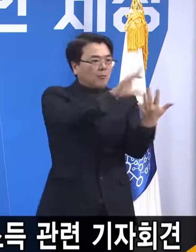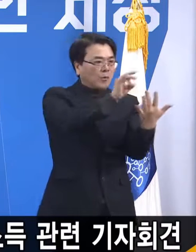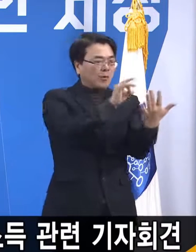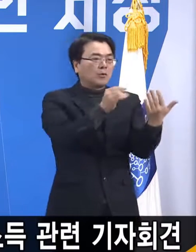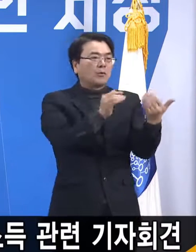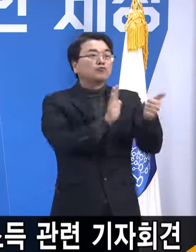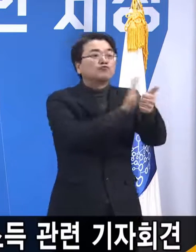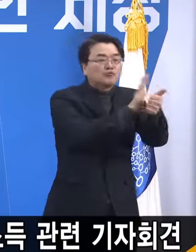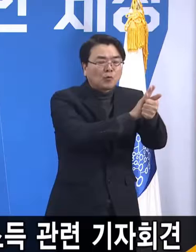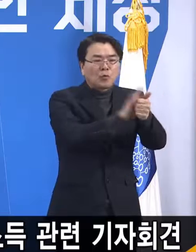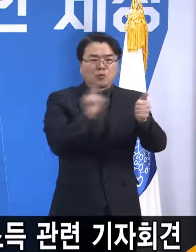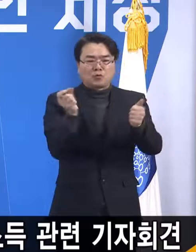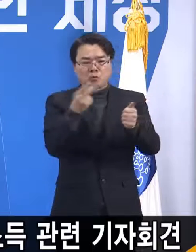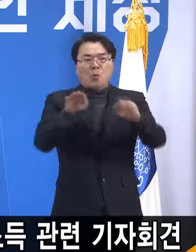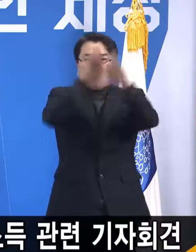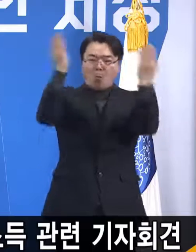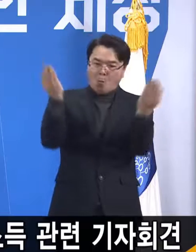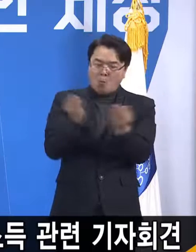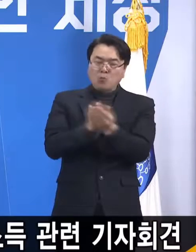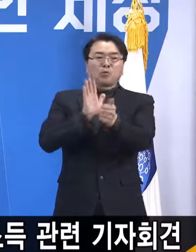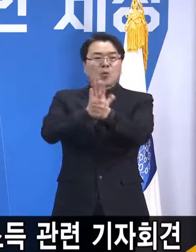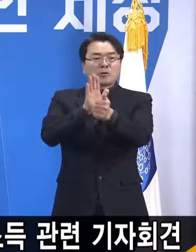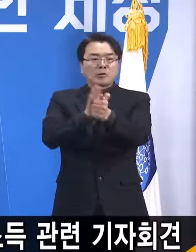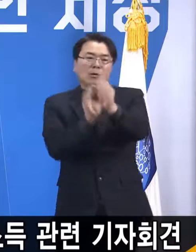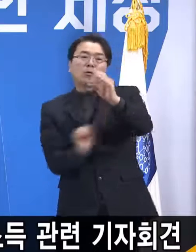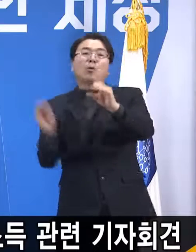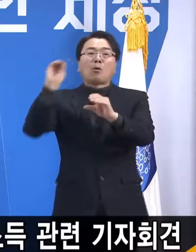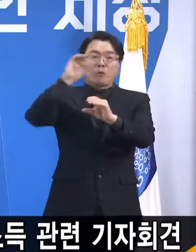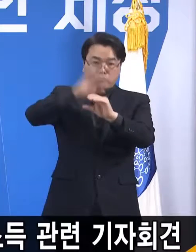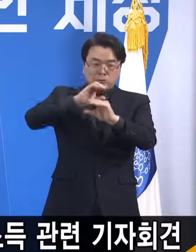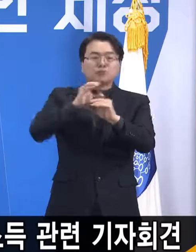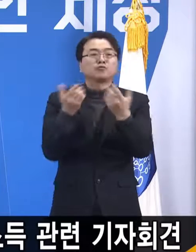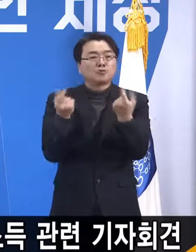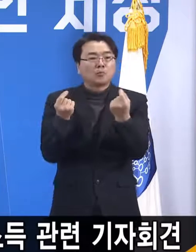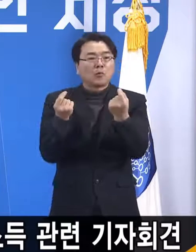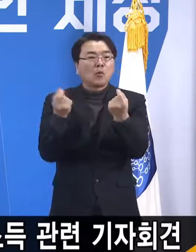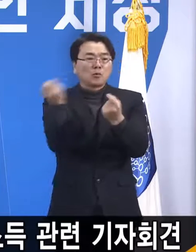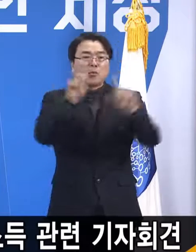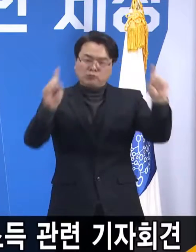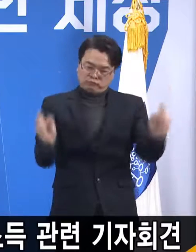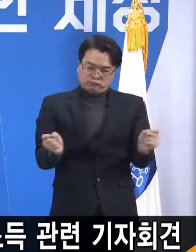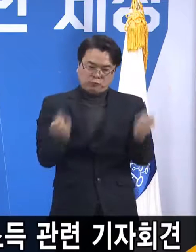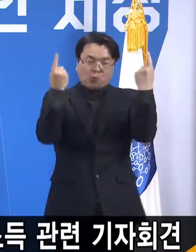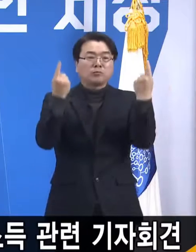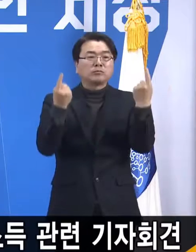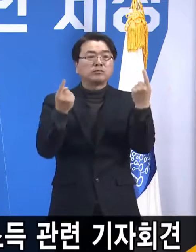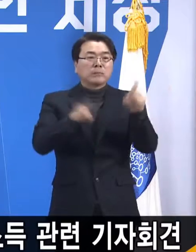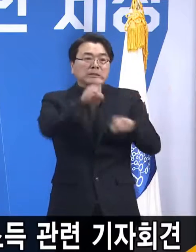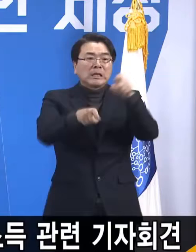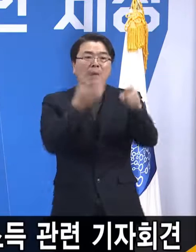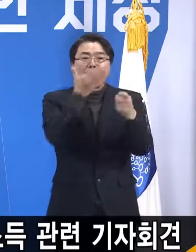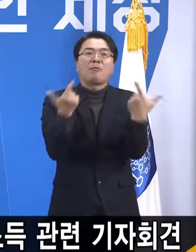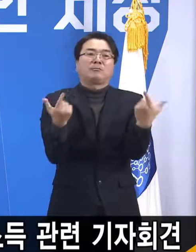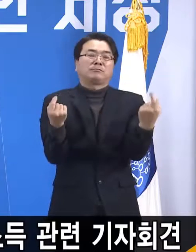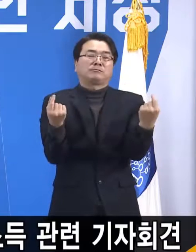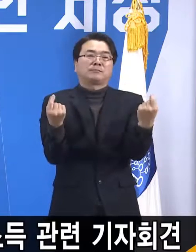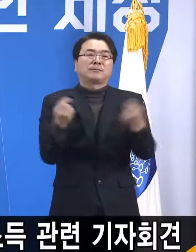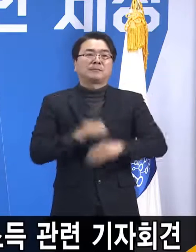보편으로 보완도 하고 또 그 두 가지를 동시에 할 수도 있는 것이죠. 지금